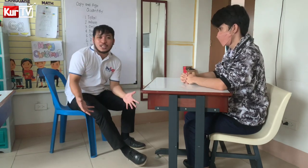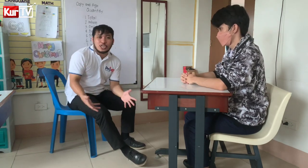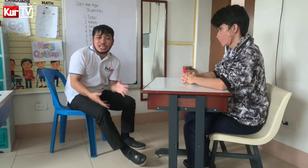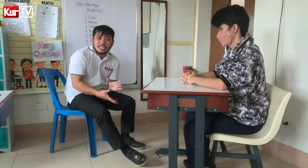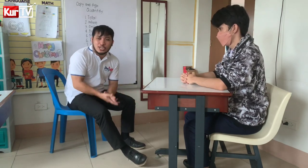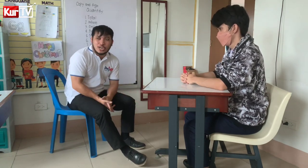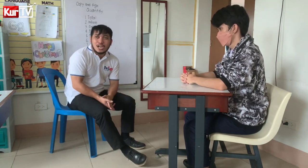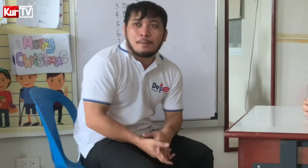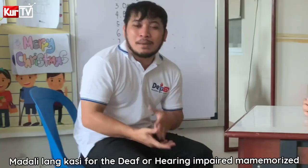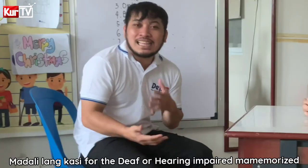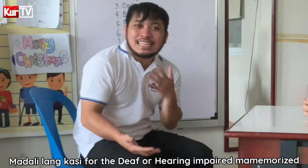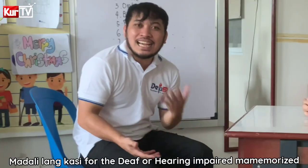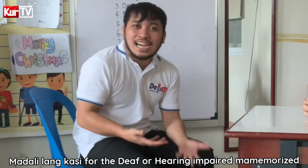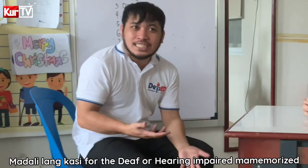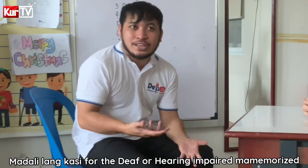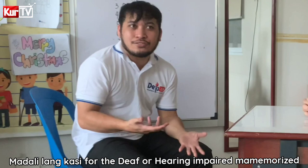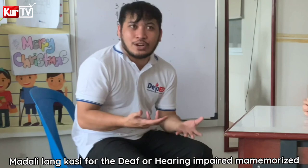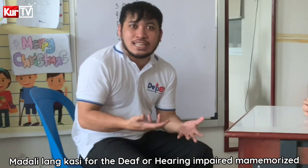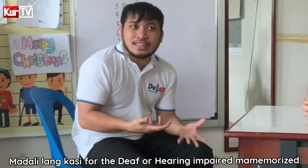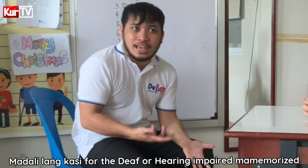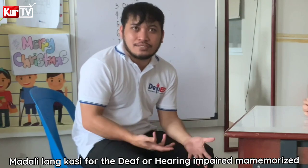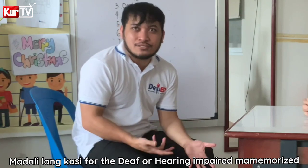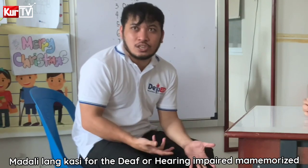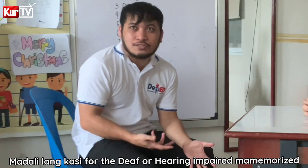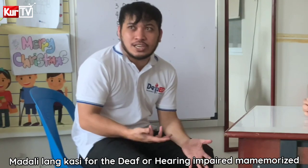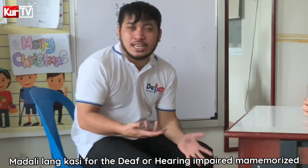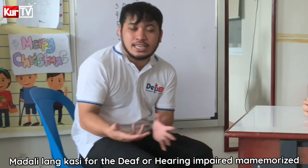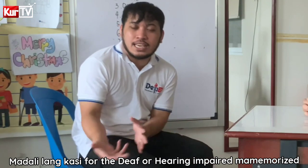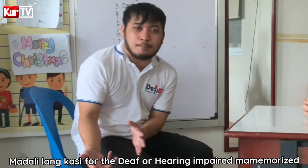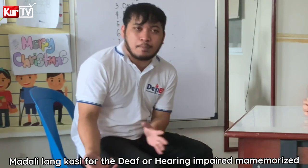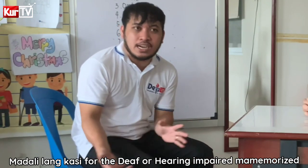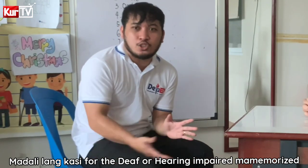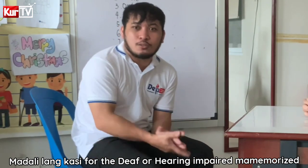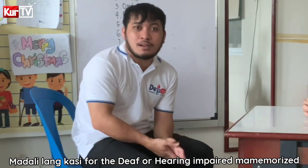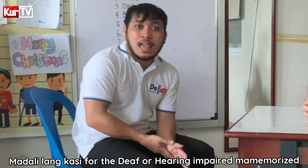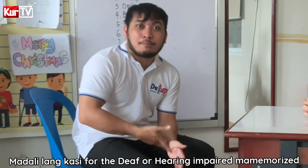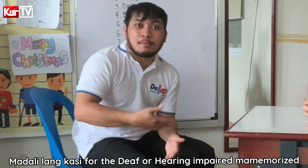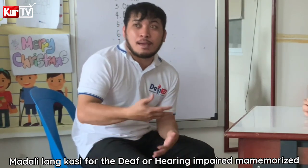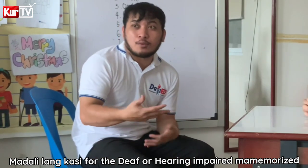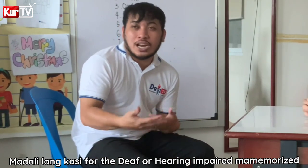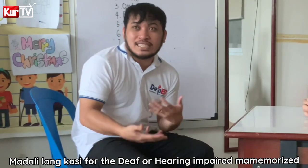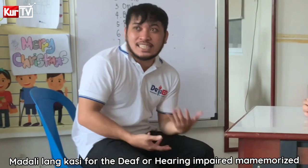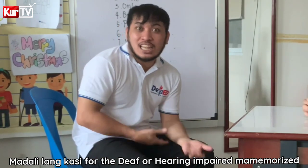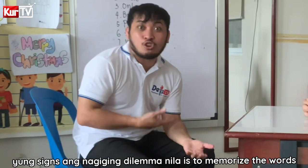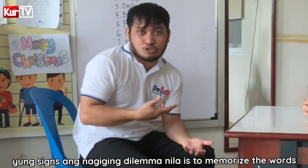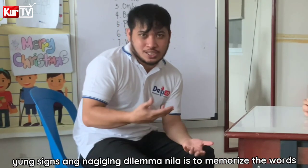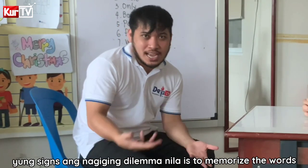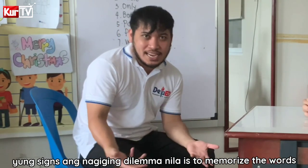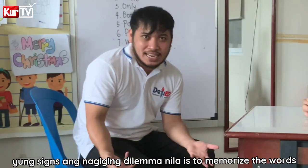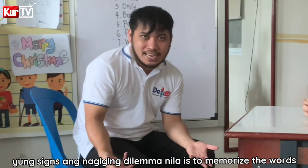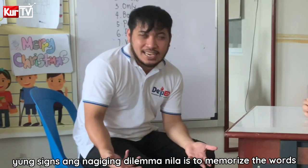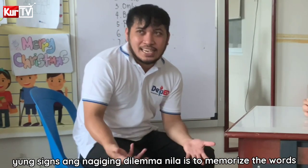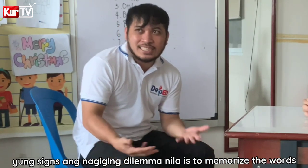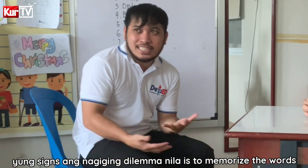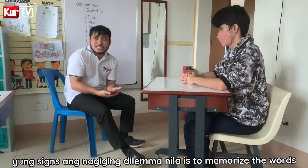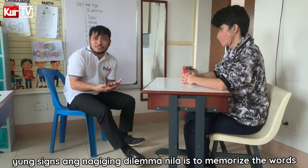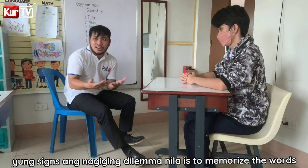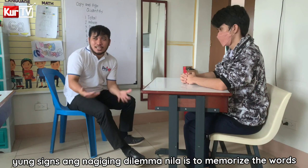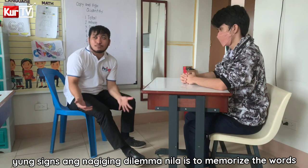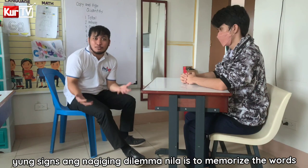earlier Madari lang kasi for the depth Or for the hearing impaired Ma-memorize nila yung sign It's easy for them to